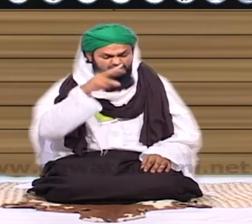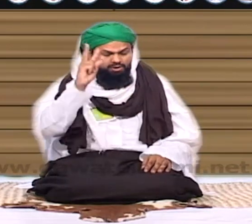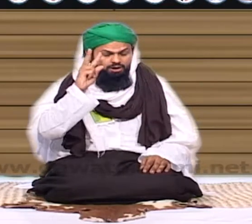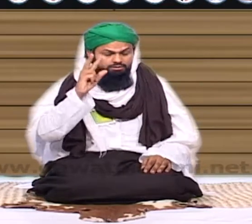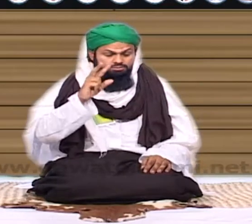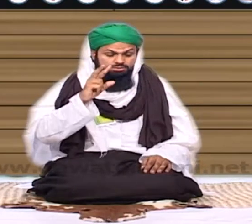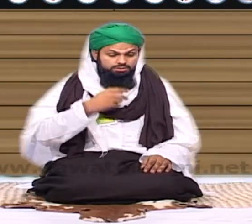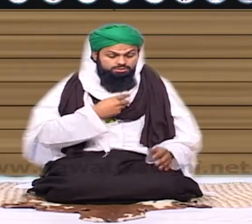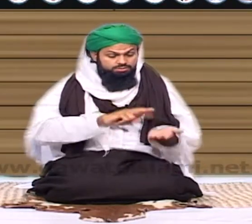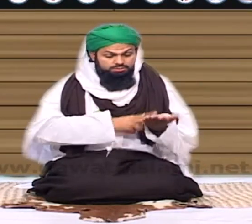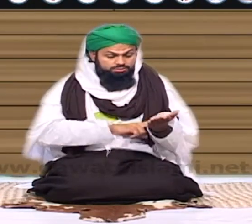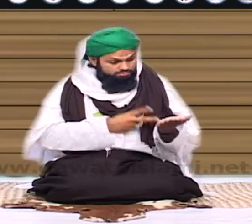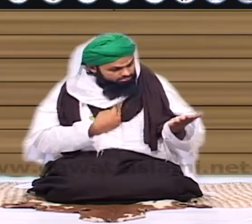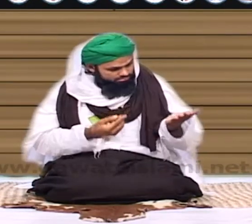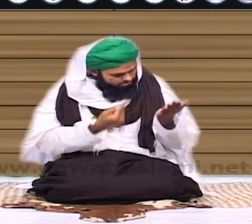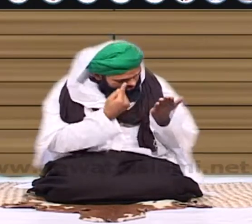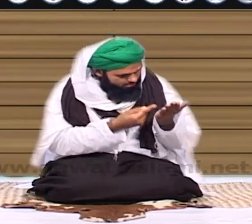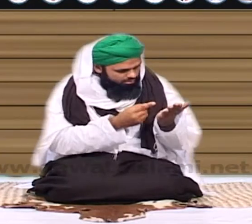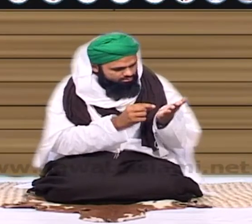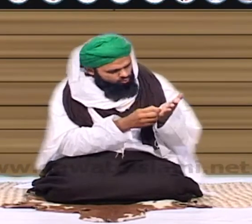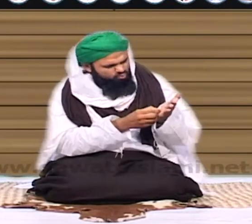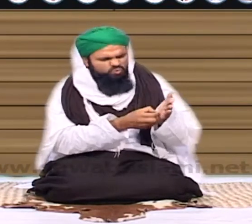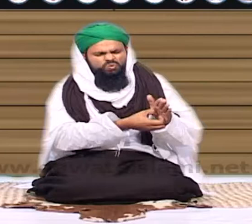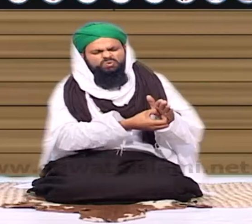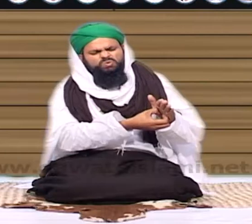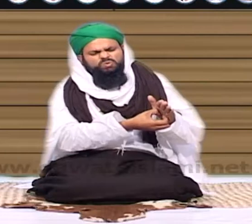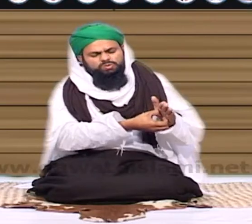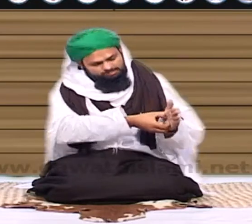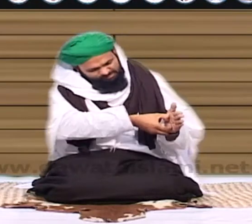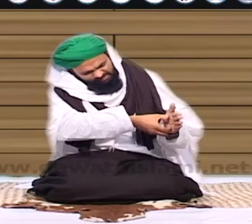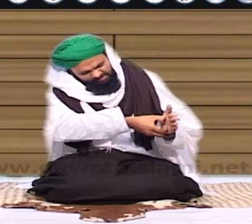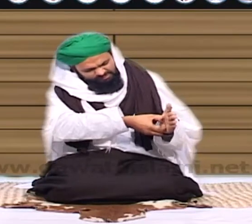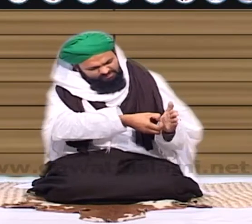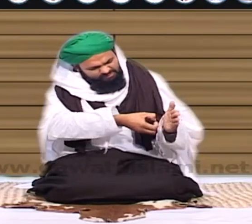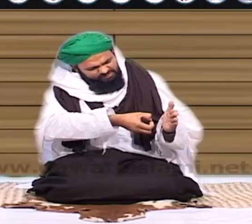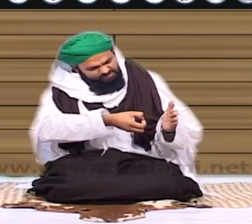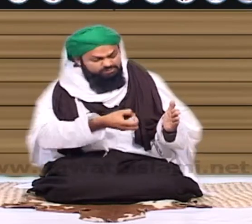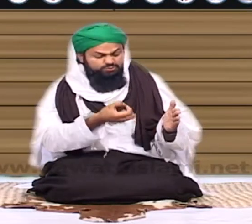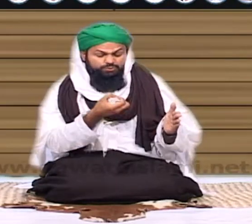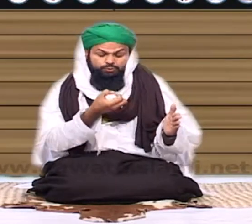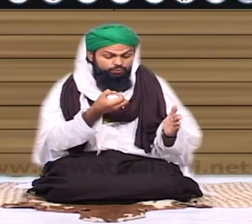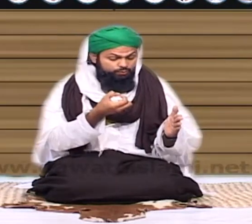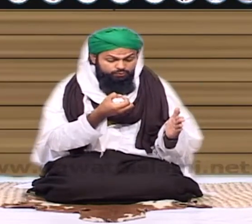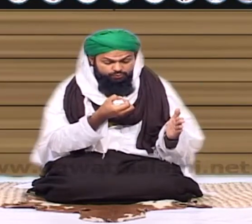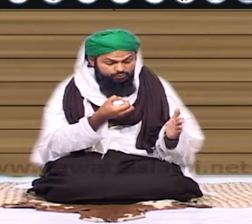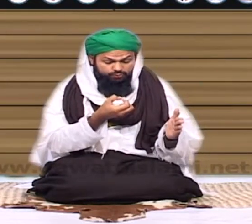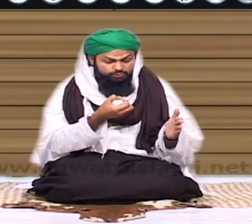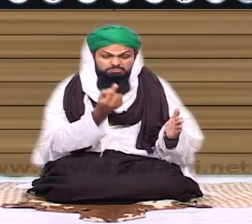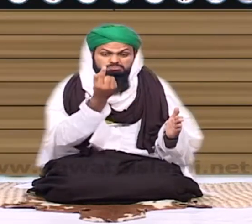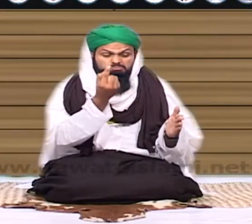اتنی شدت سے تکلیف کہ میں پھڑک گیا میں نے جیسے ہی دیکھا تو پن کا سر نظر آرہا تھا آؤں میں میں کھینچا تو وہ نکلتی چلی گئی